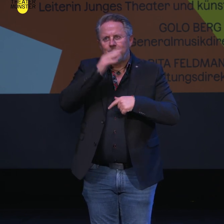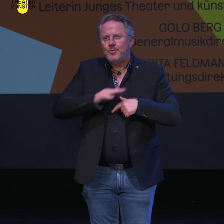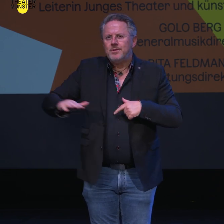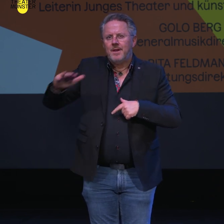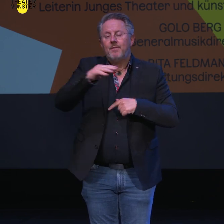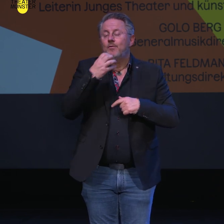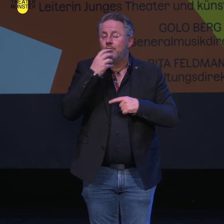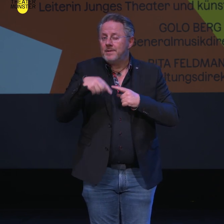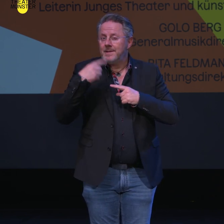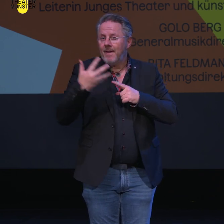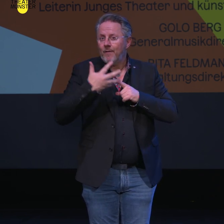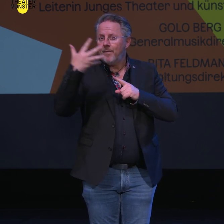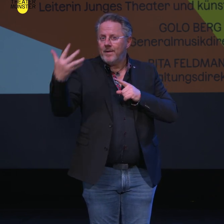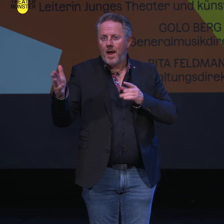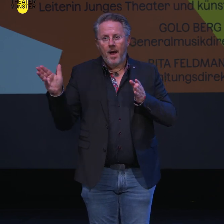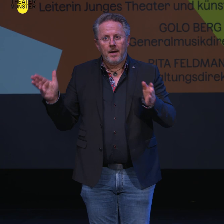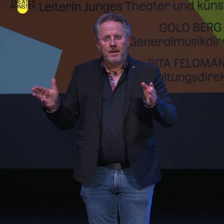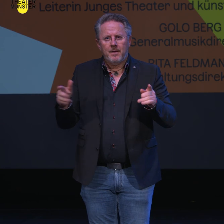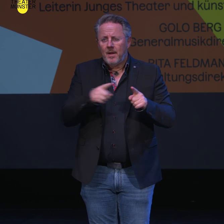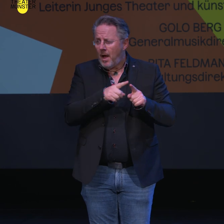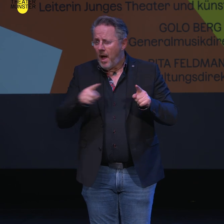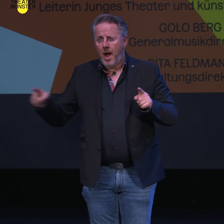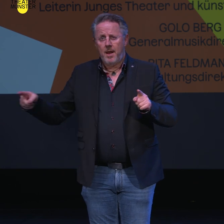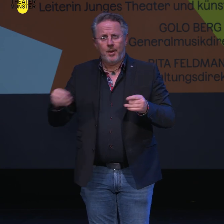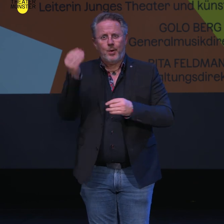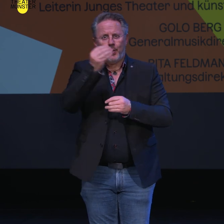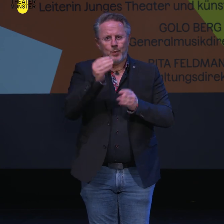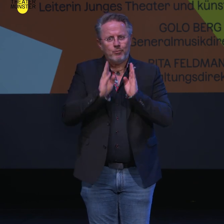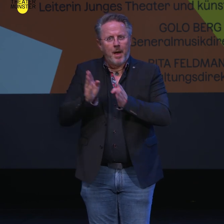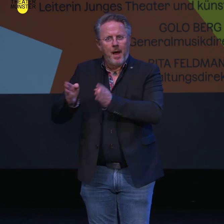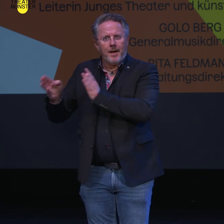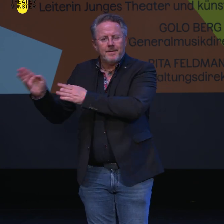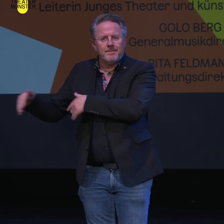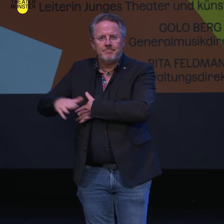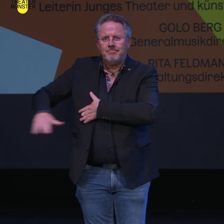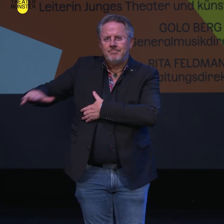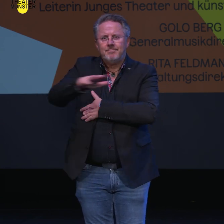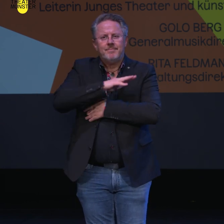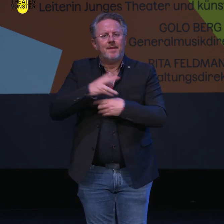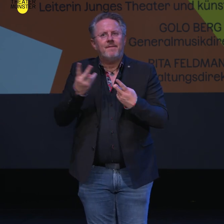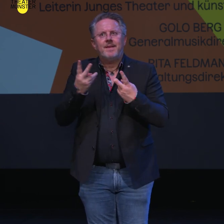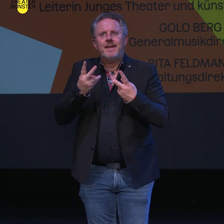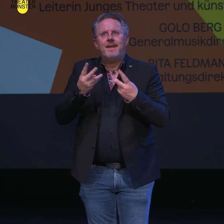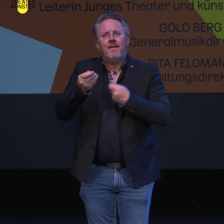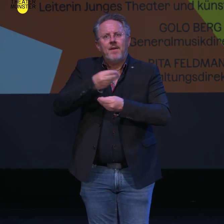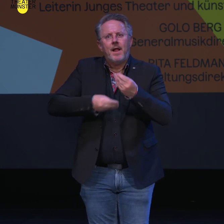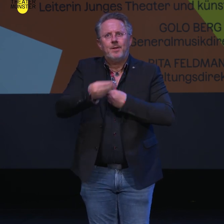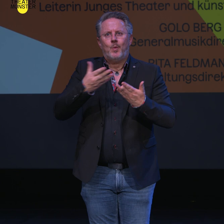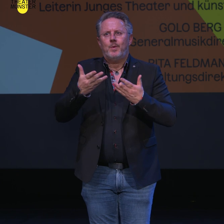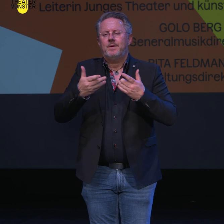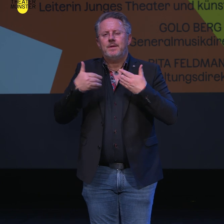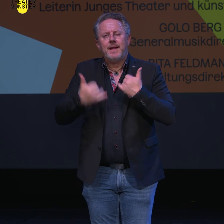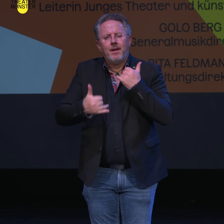den nächsten fünf Jahren angehen möchten. Wir werden mit allen künstlerischen Sparten gemeinsam Verhandlungsfelder der Gesellschaft bestellen. In jeder